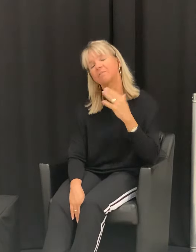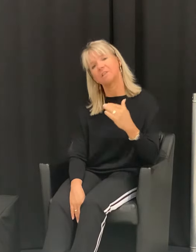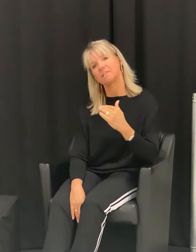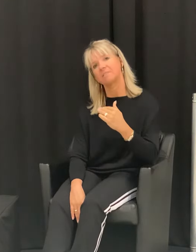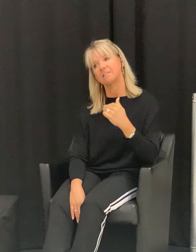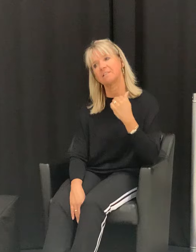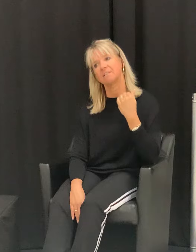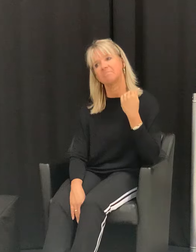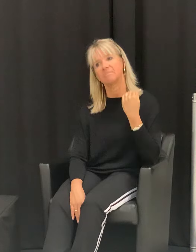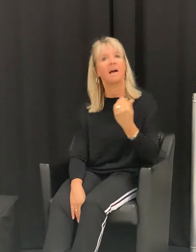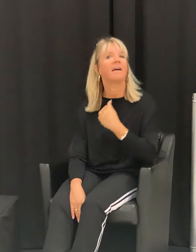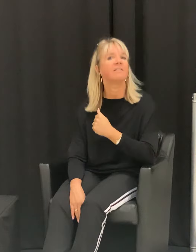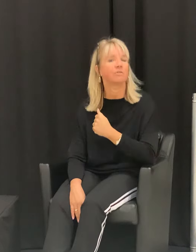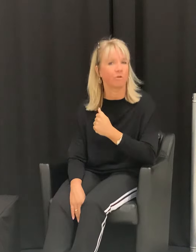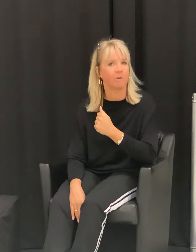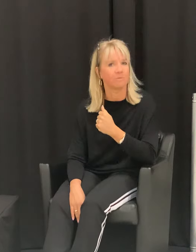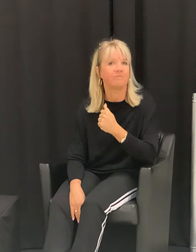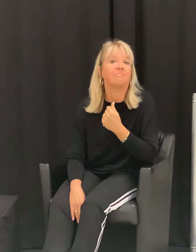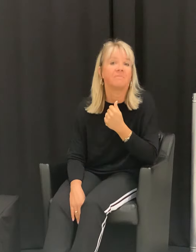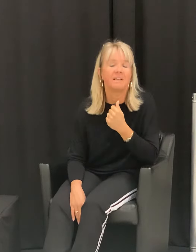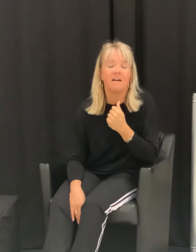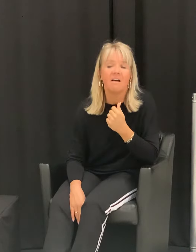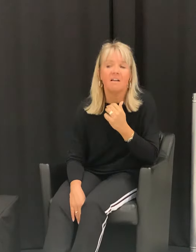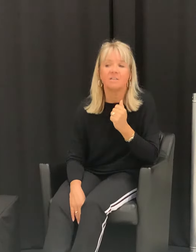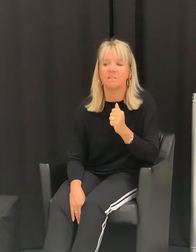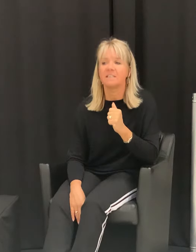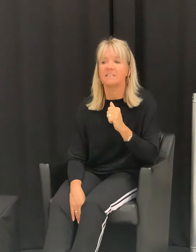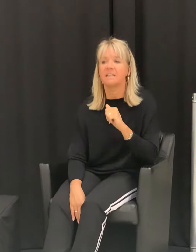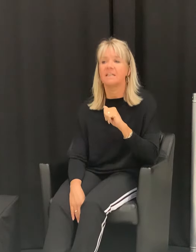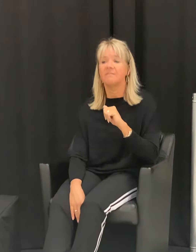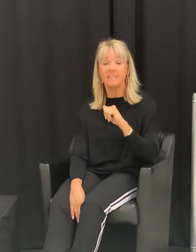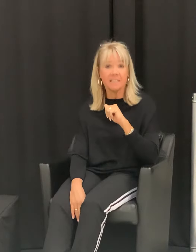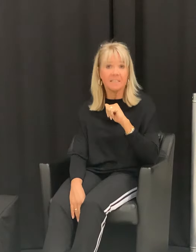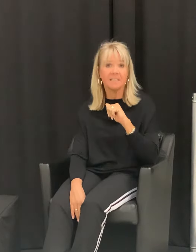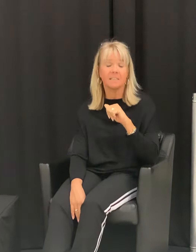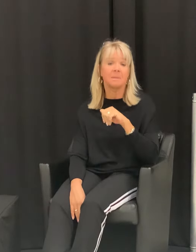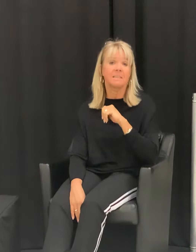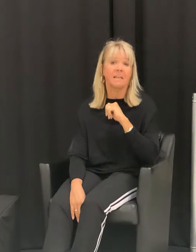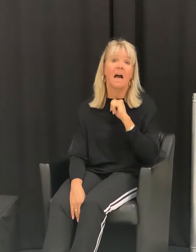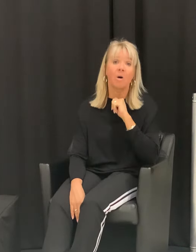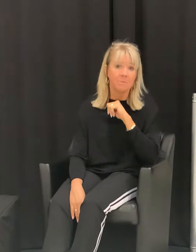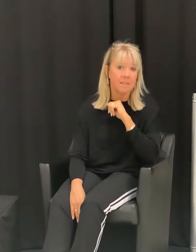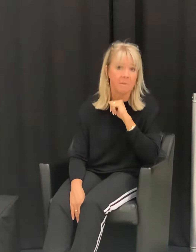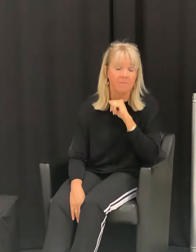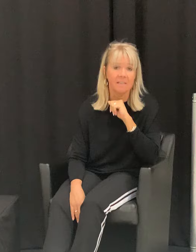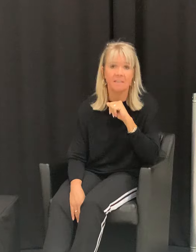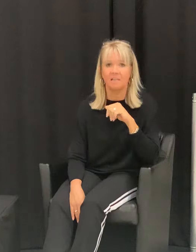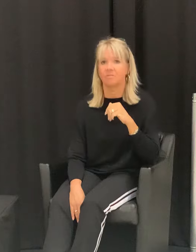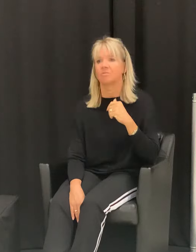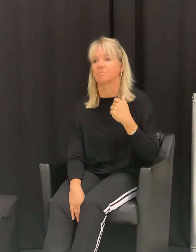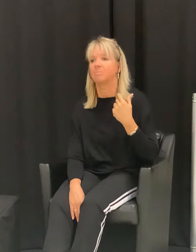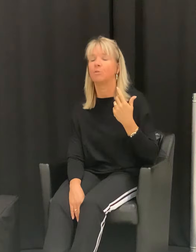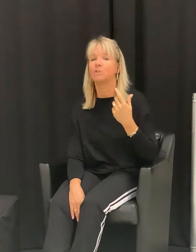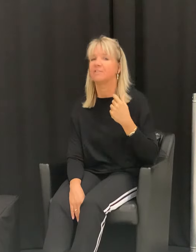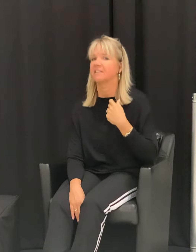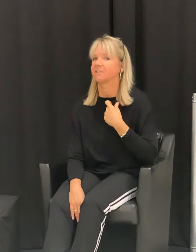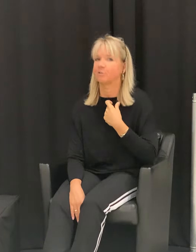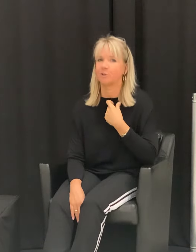auf das, was so kommt. So, das Wichtigste ist, dass man sein Hauptthema weiß. Also bei uns wäre es natürlich